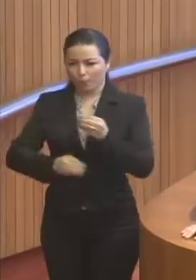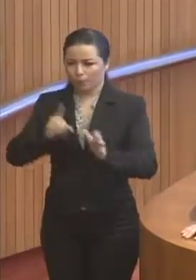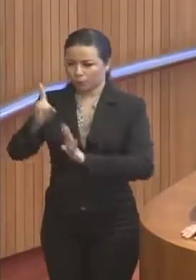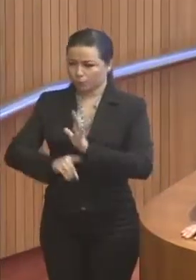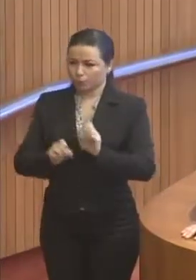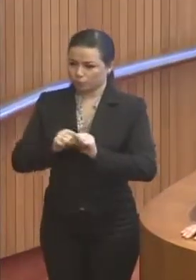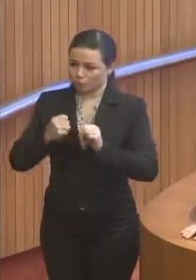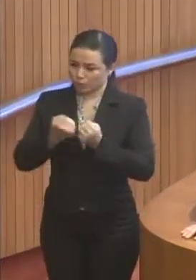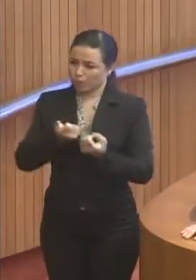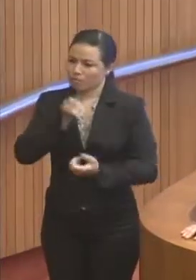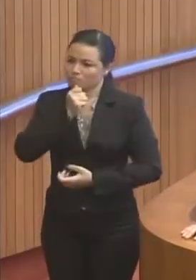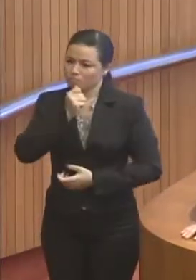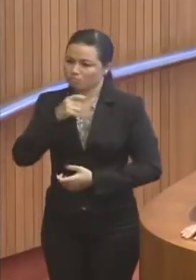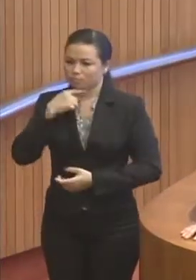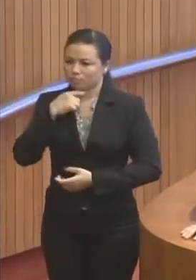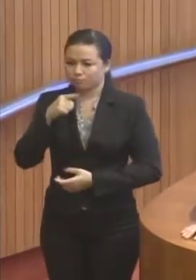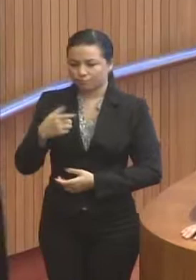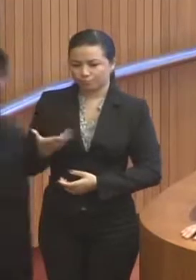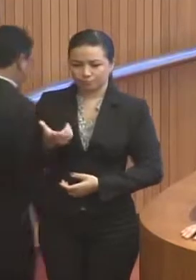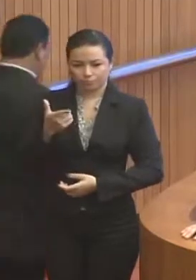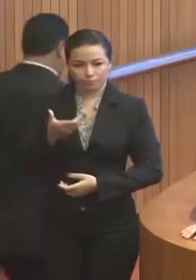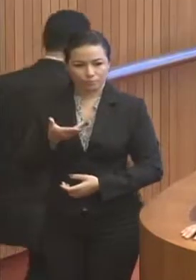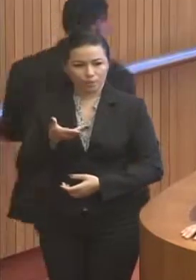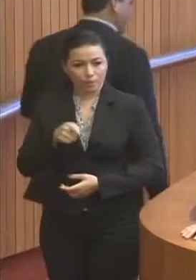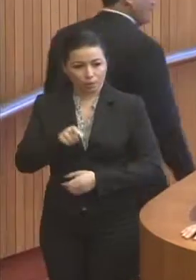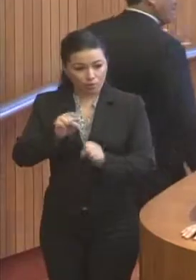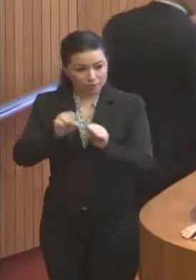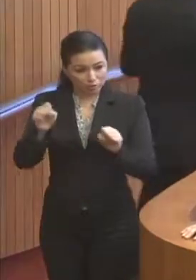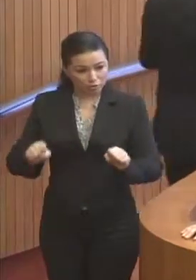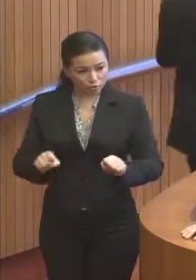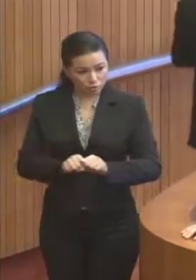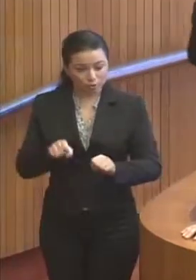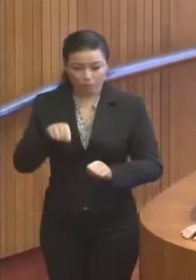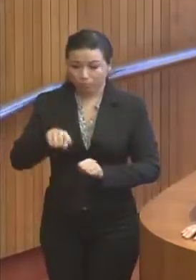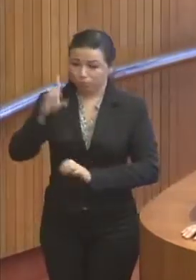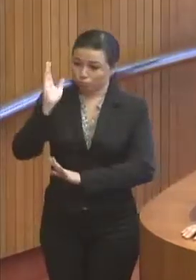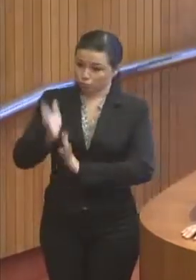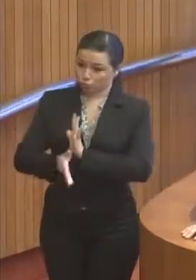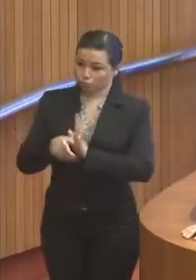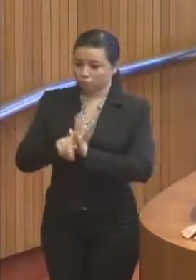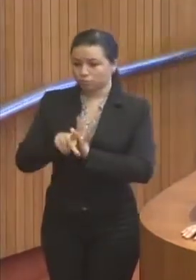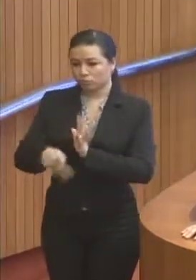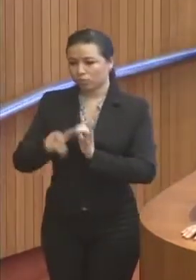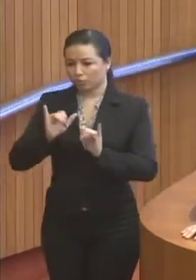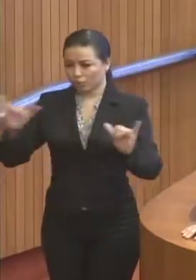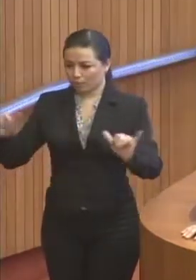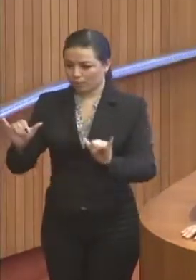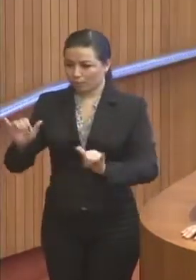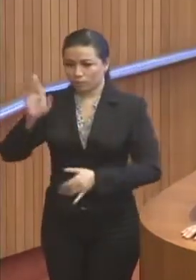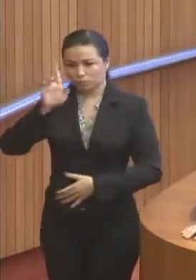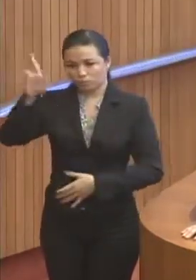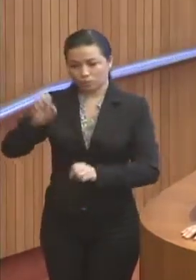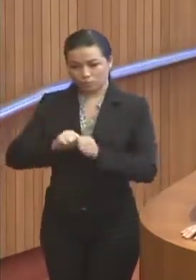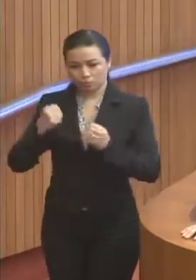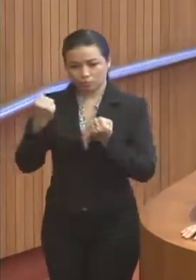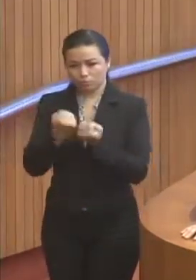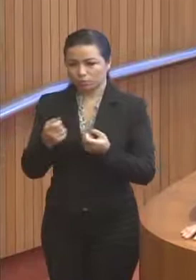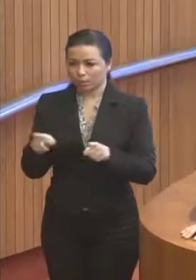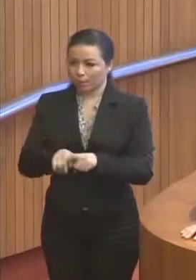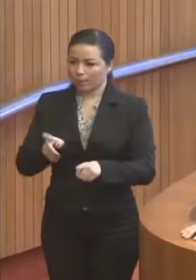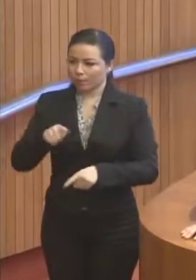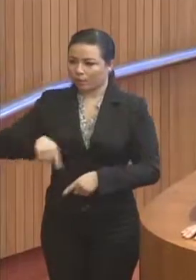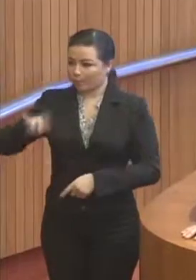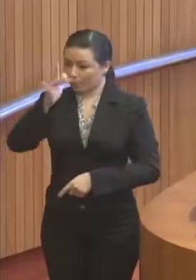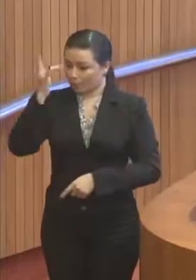sociais ainda não conquistados. Um sistema direto de informação, com gestão social de um conselho formado por